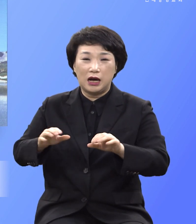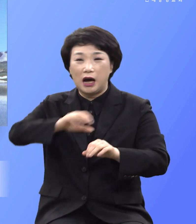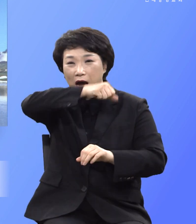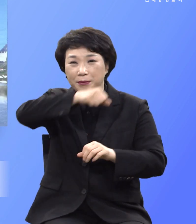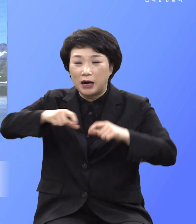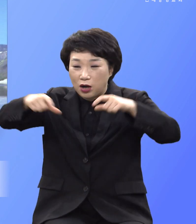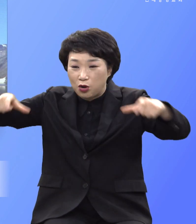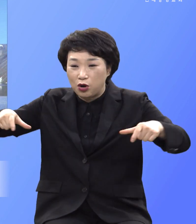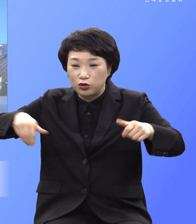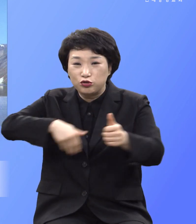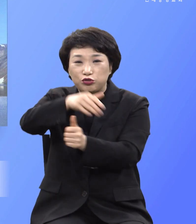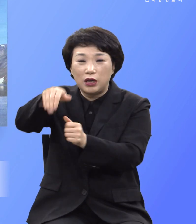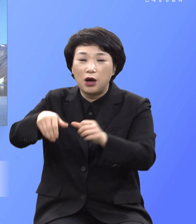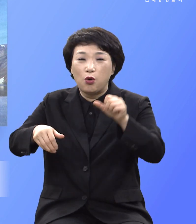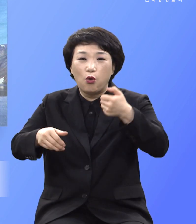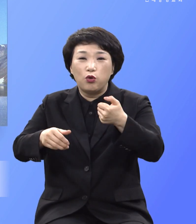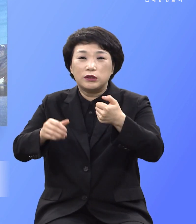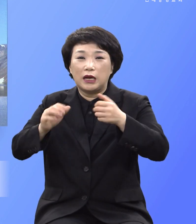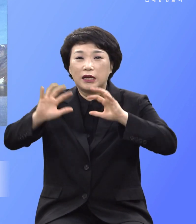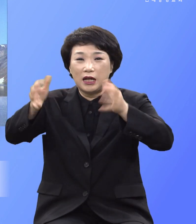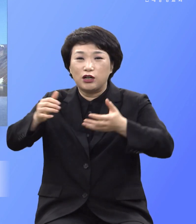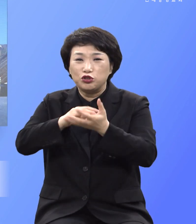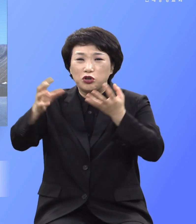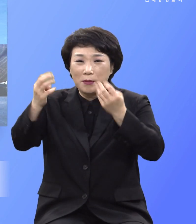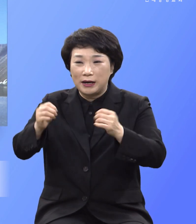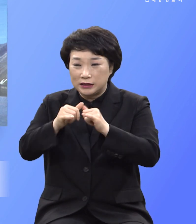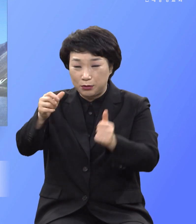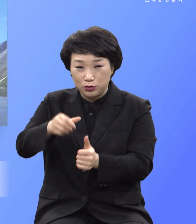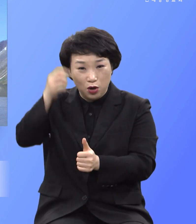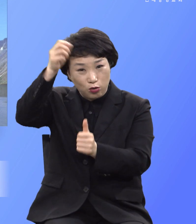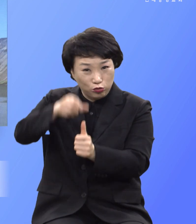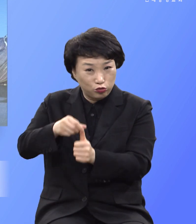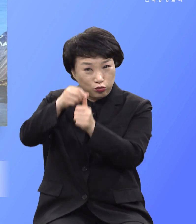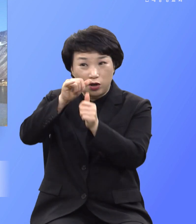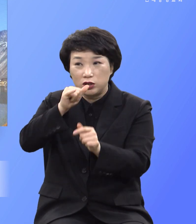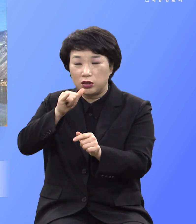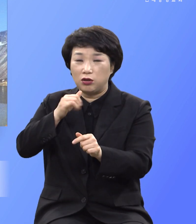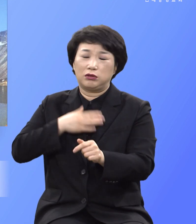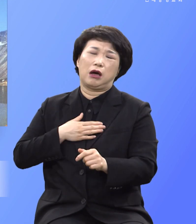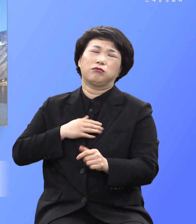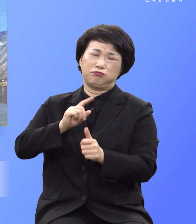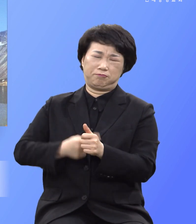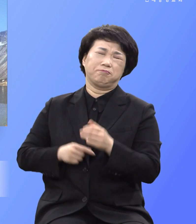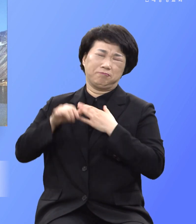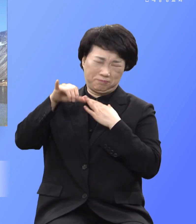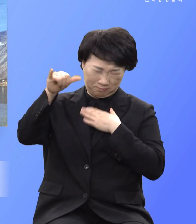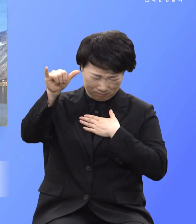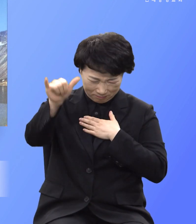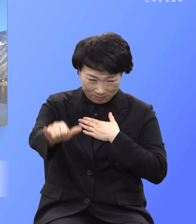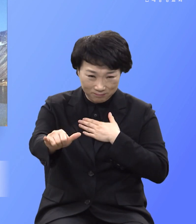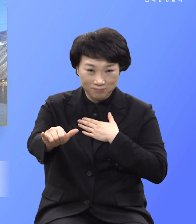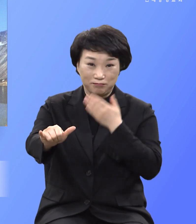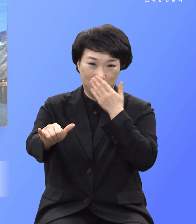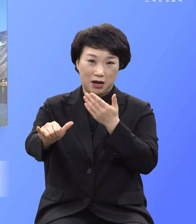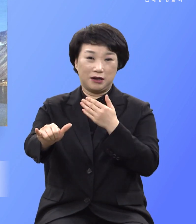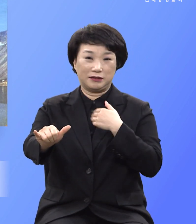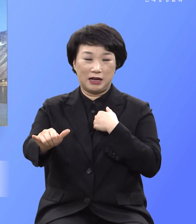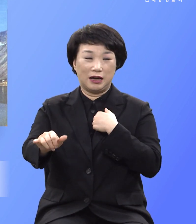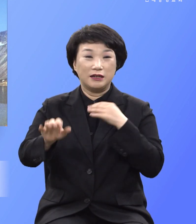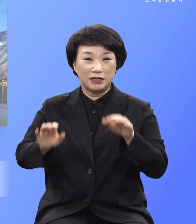개구에 수천만이 살 수 있다면 당연히 가야되지 않겠느냐 하나님의 미랄이